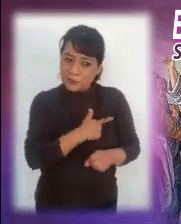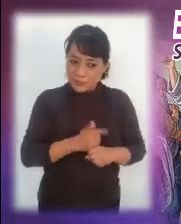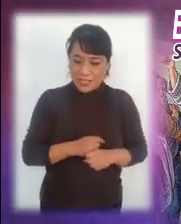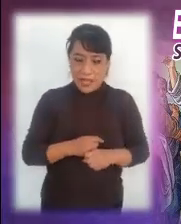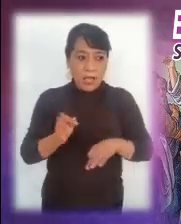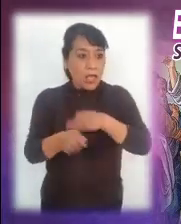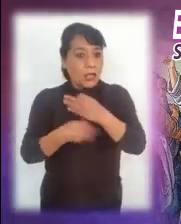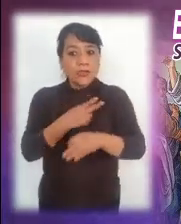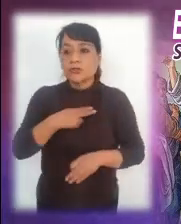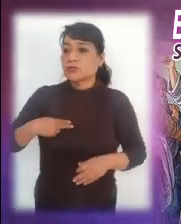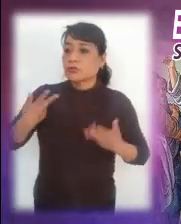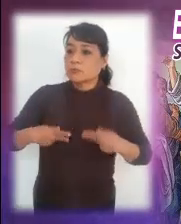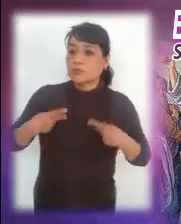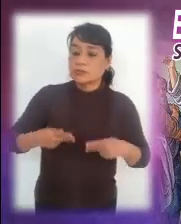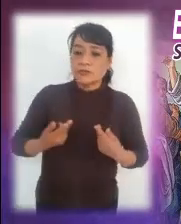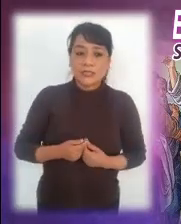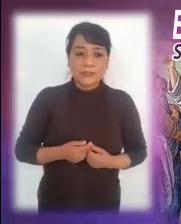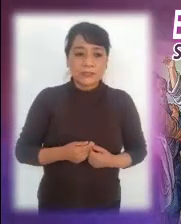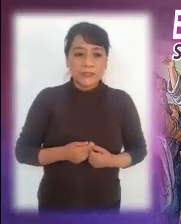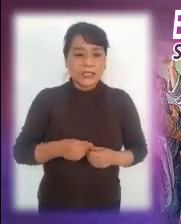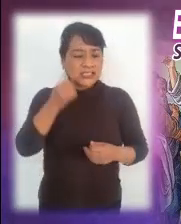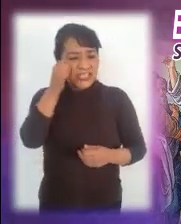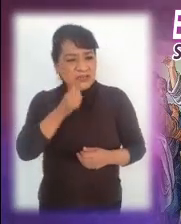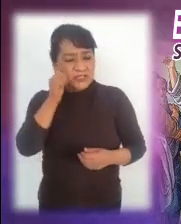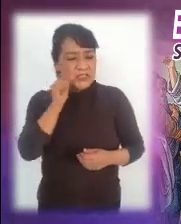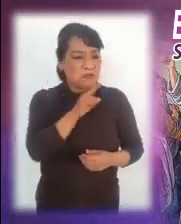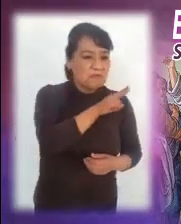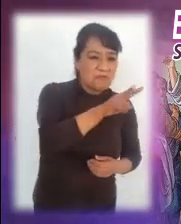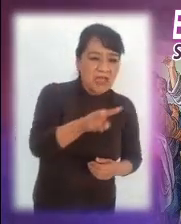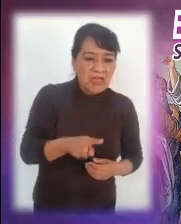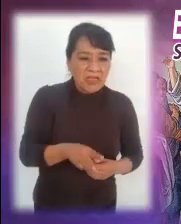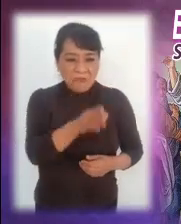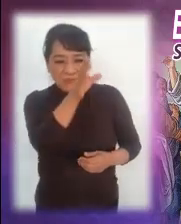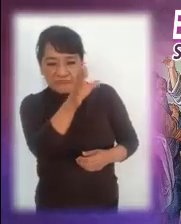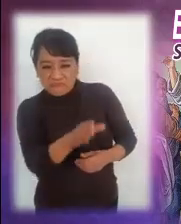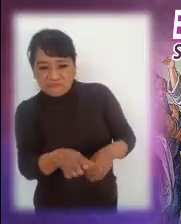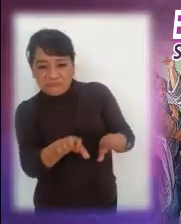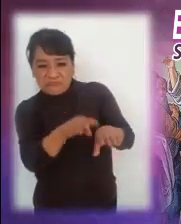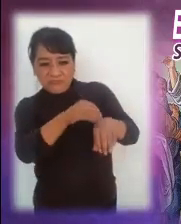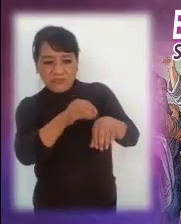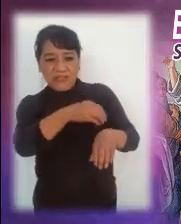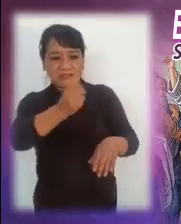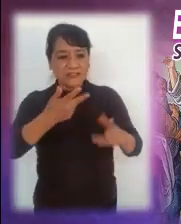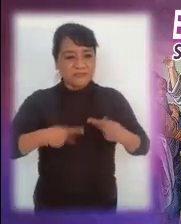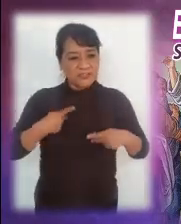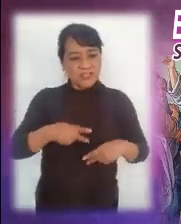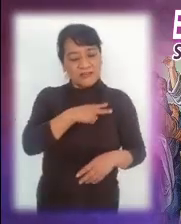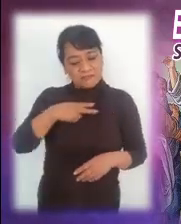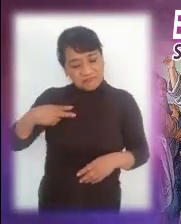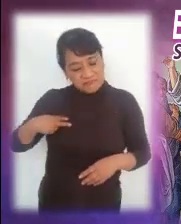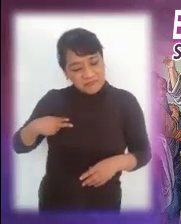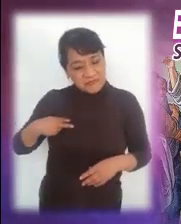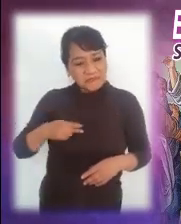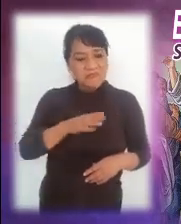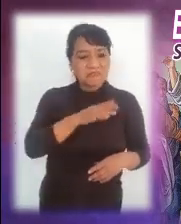Todas las personas estamos influenciadas por las conductas de los demás y